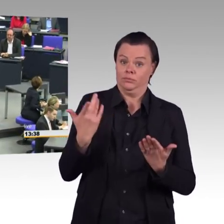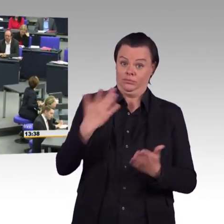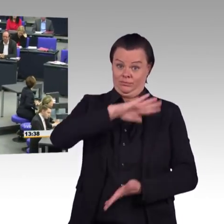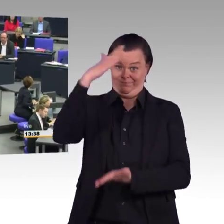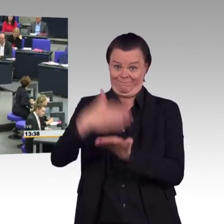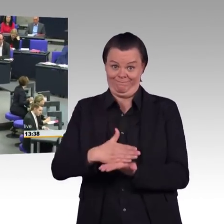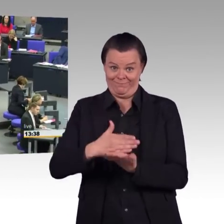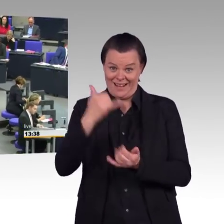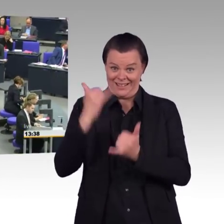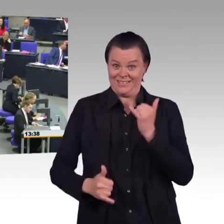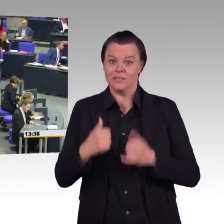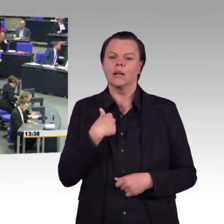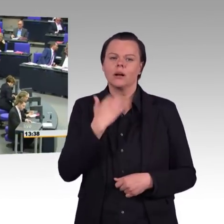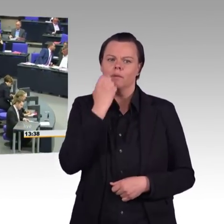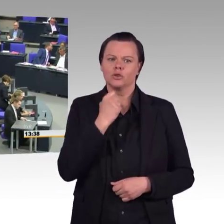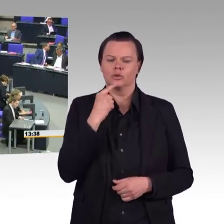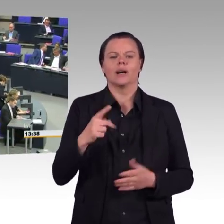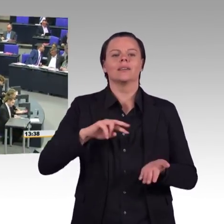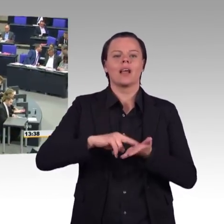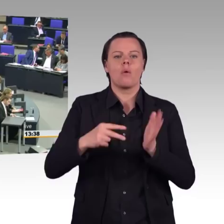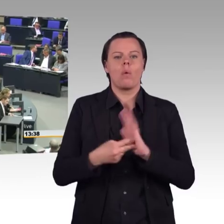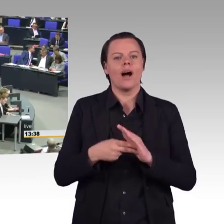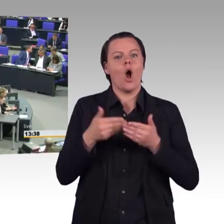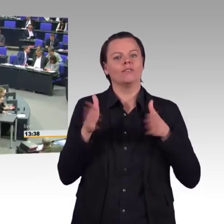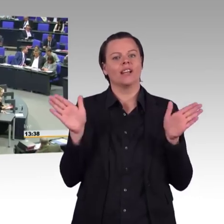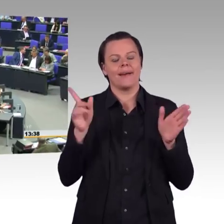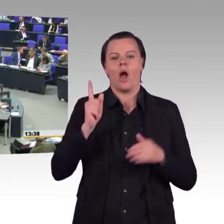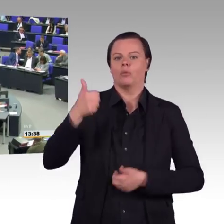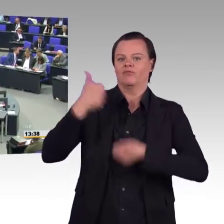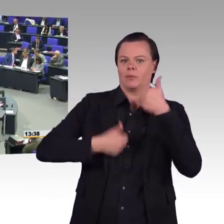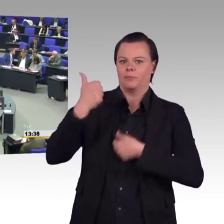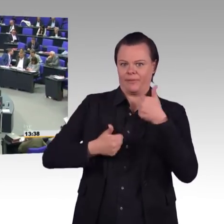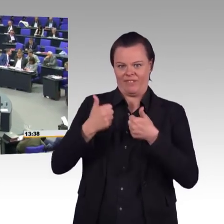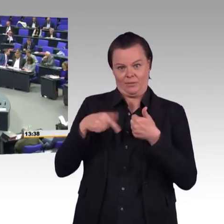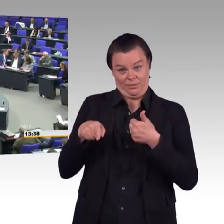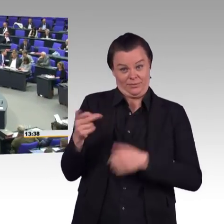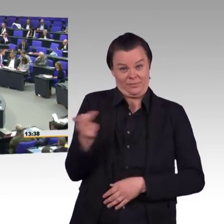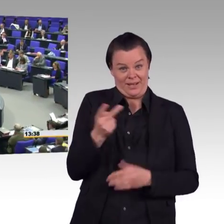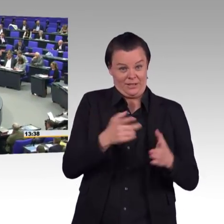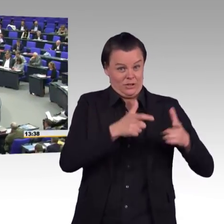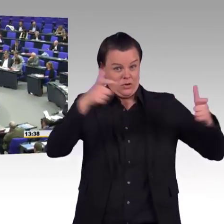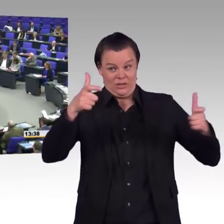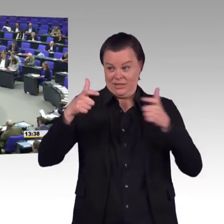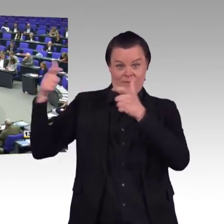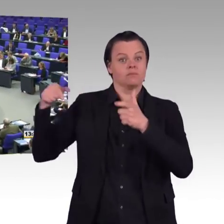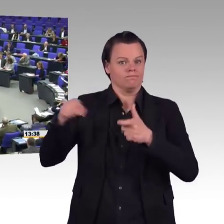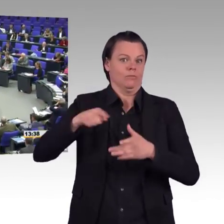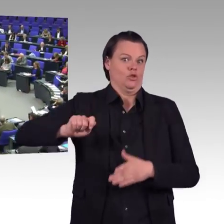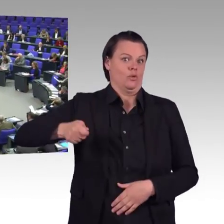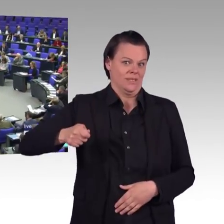Herr Präsident. Liebe Kolleginnen und Kollegen. Liebe Zuschauerinnen und Zuschauer. Was wir hier